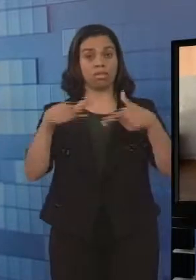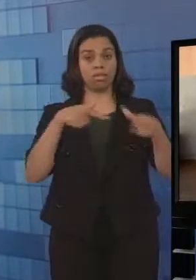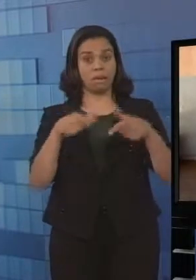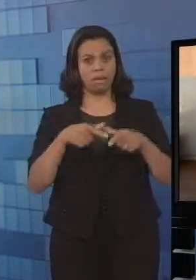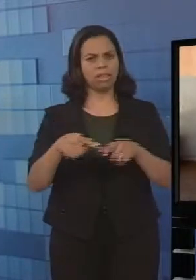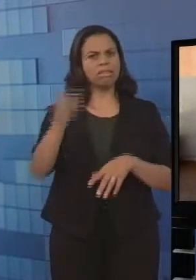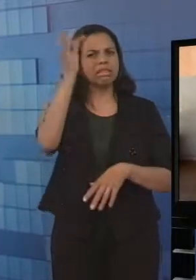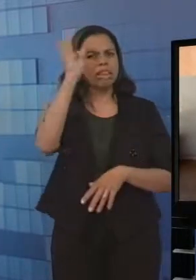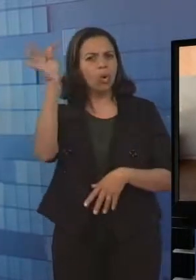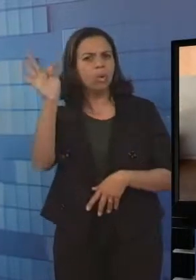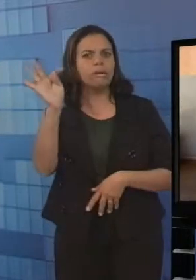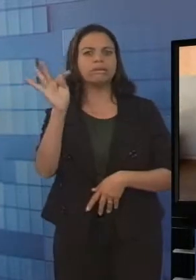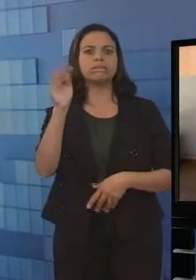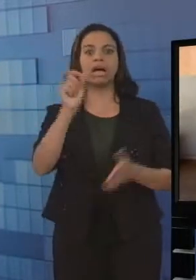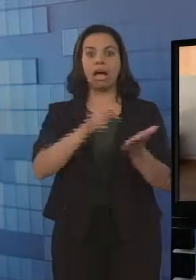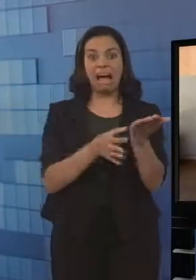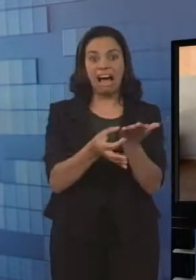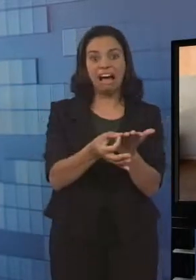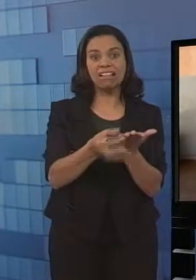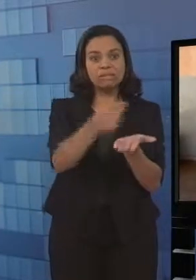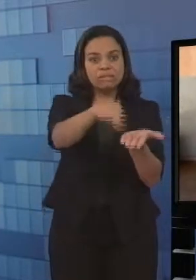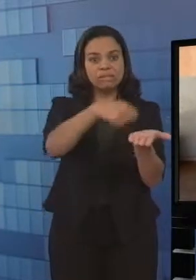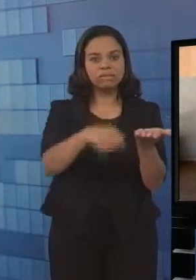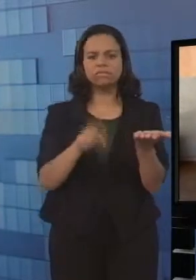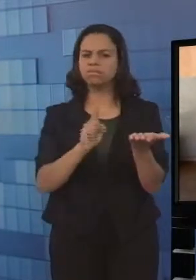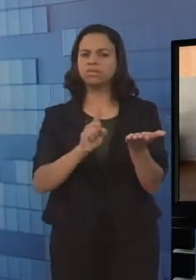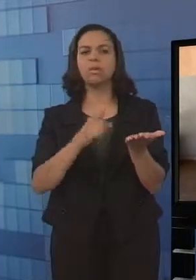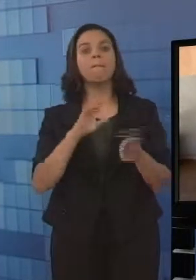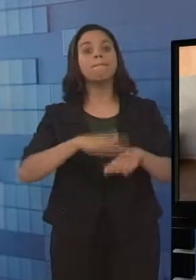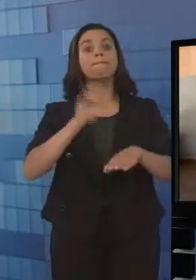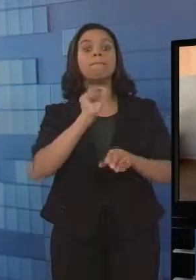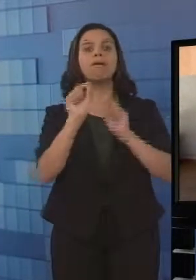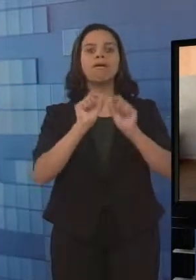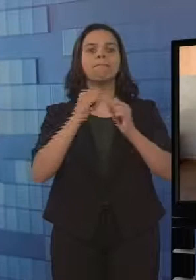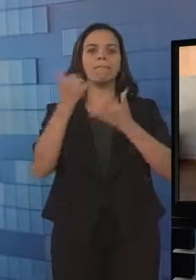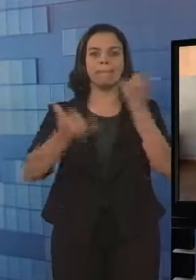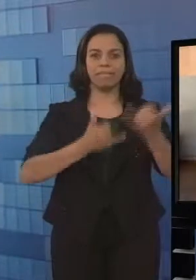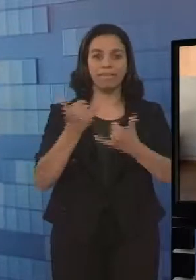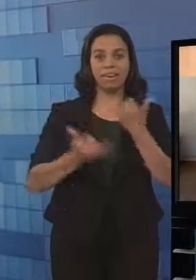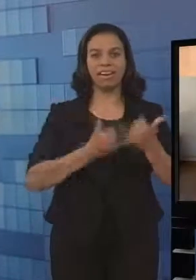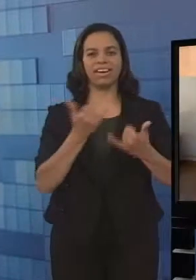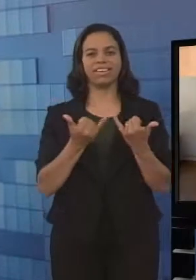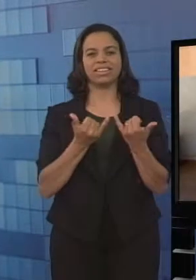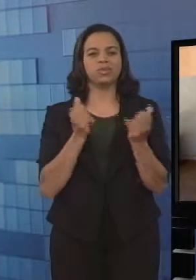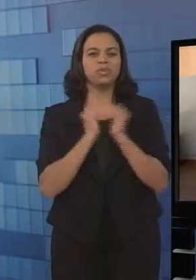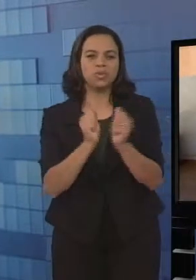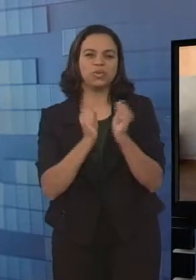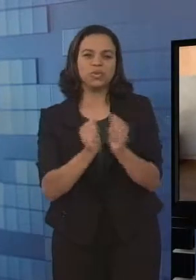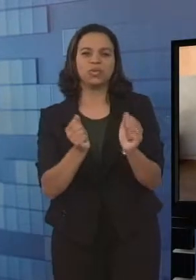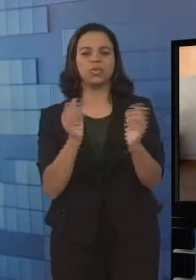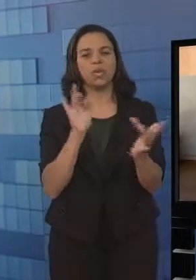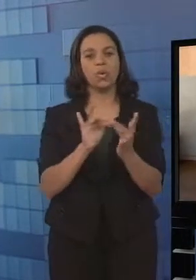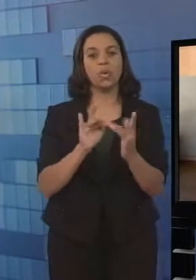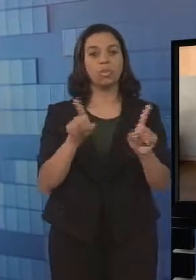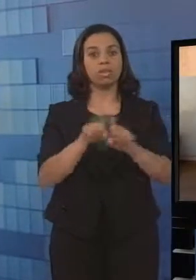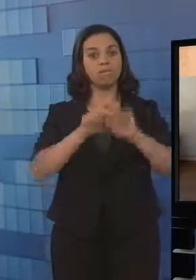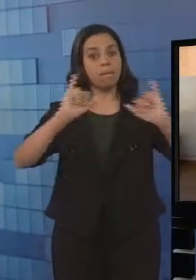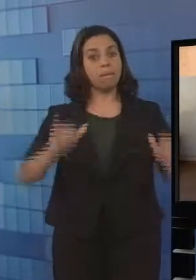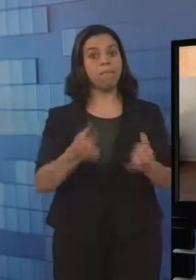caderno, aí é muito lúdico, muita brincadeira. Então aqui é um momento que a gente troca experiência com os colegas,